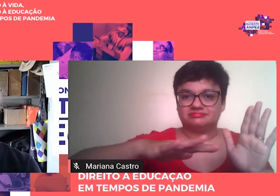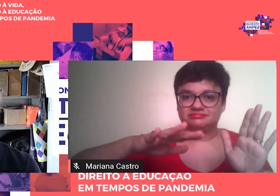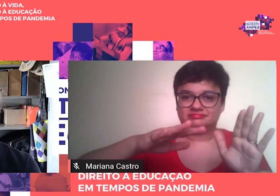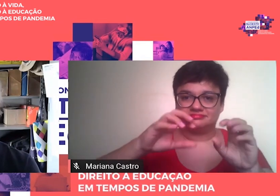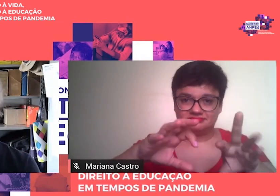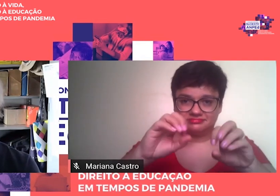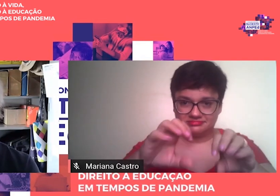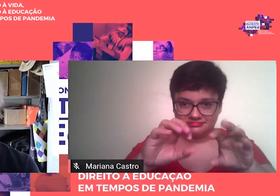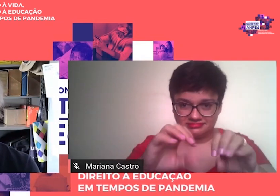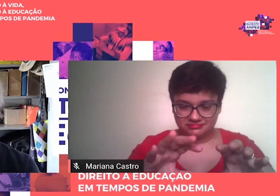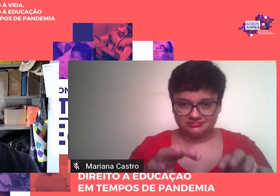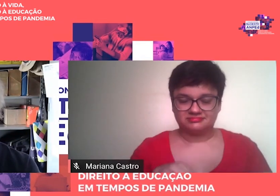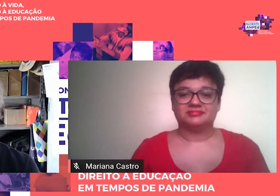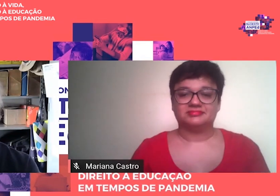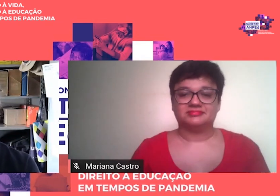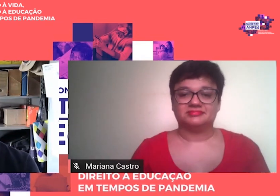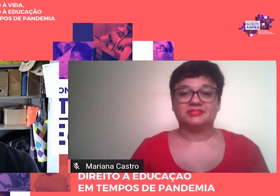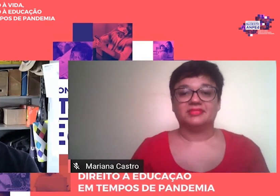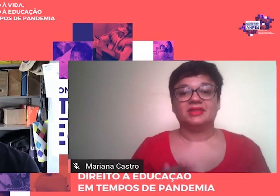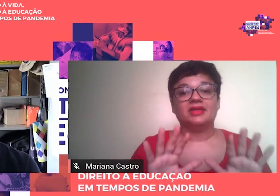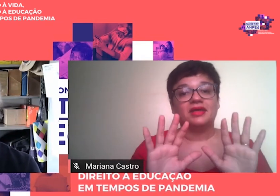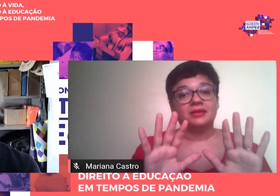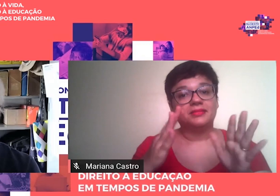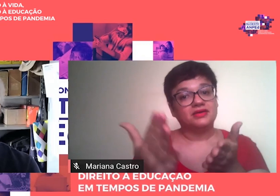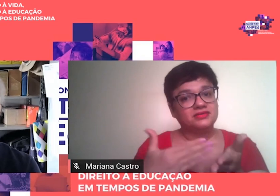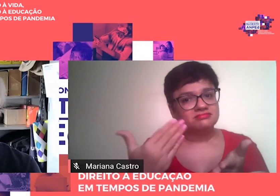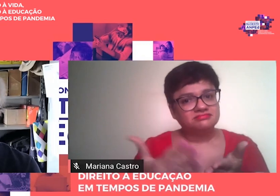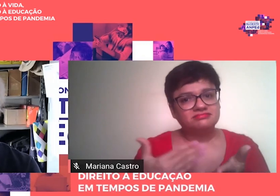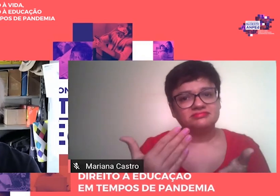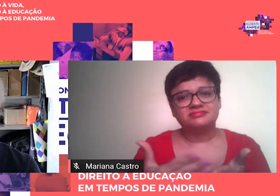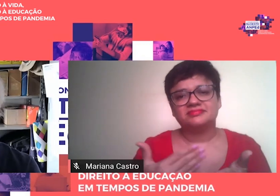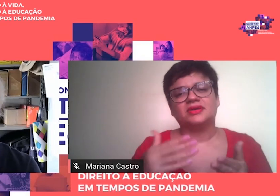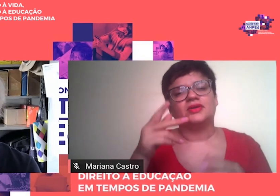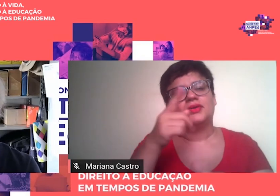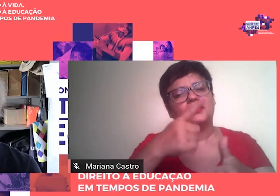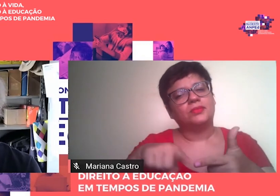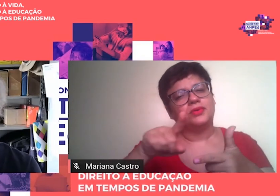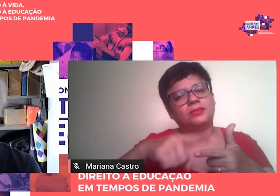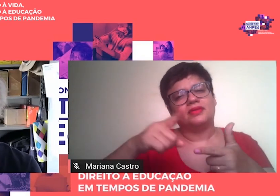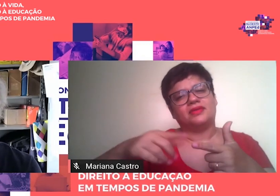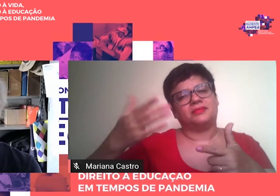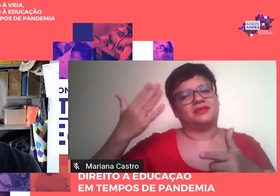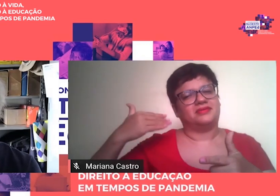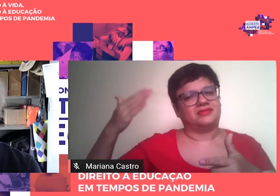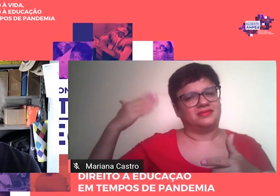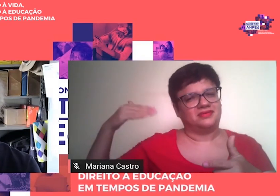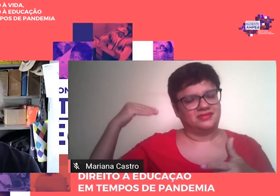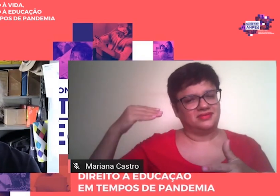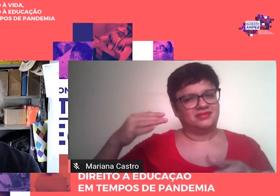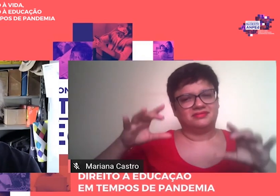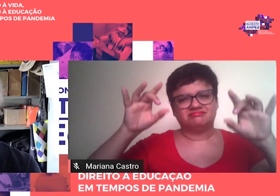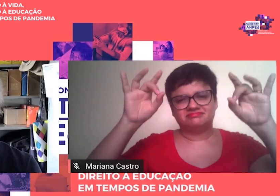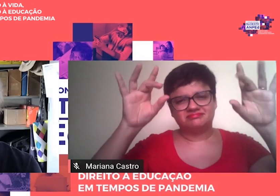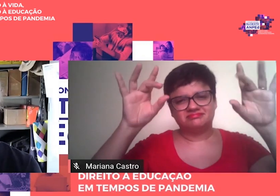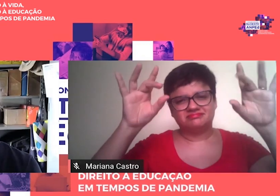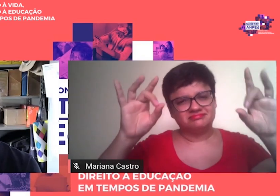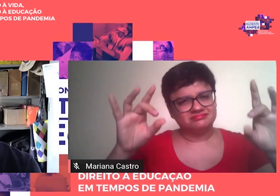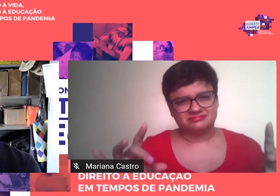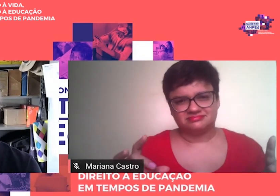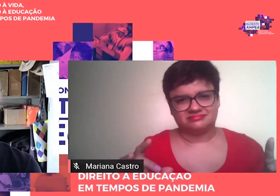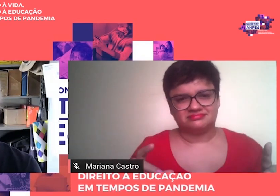os méritos da obra superam em muito o problema que é aventado. O mérito primordial